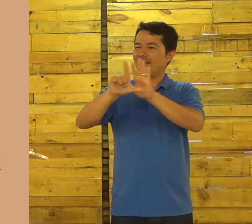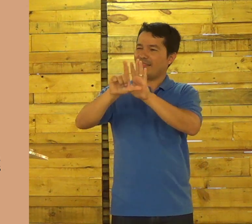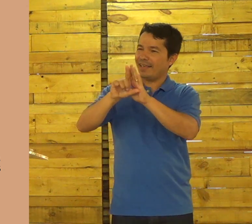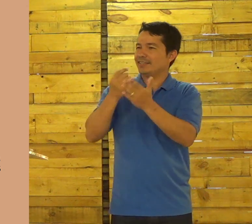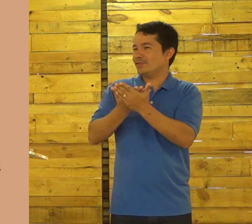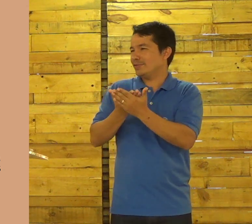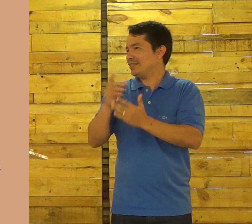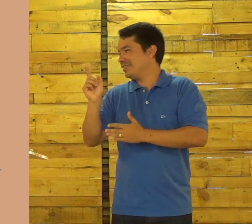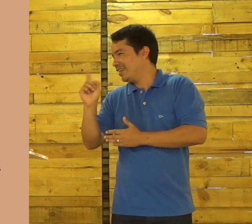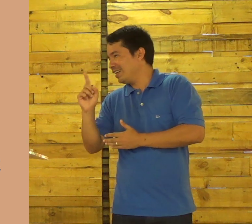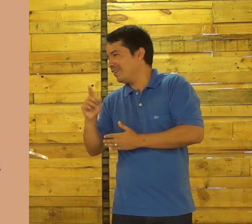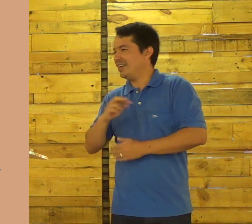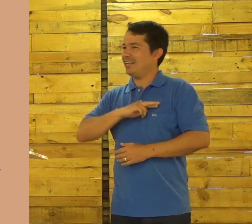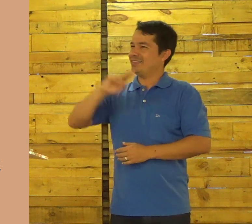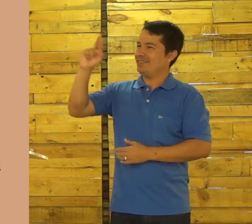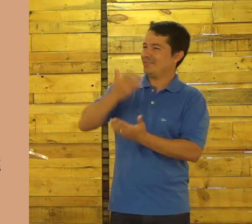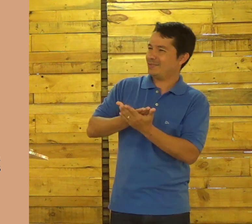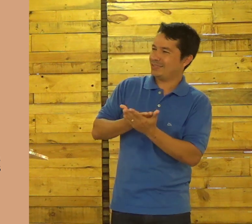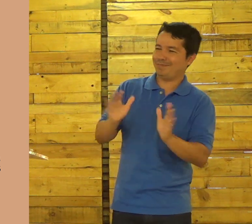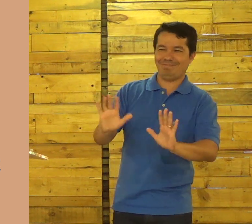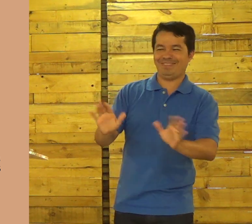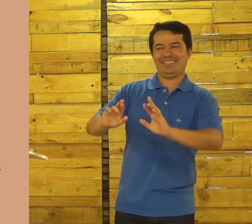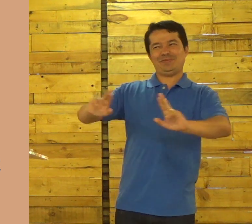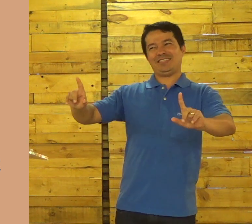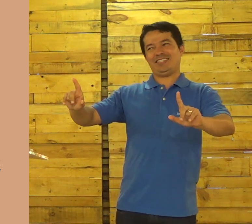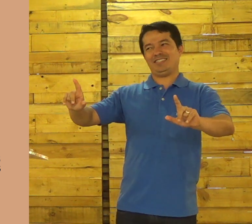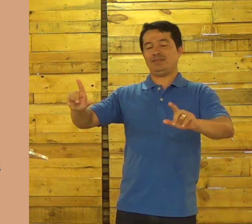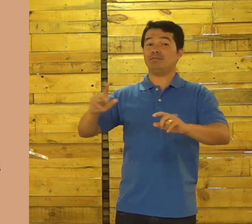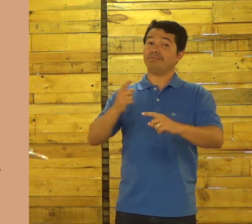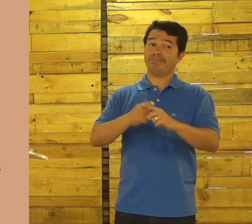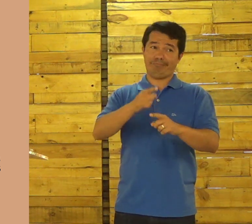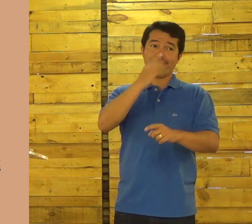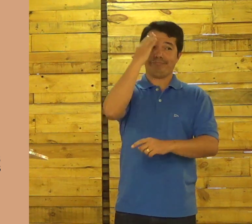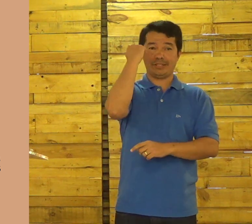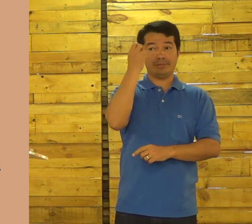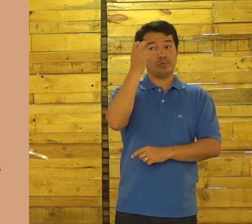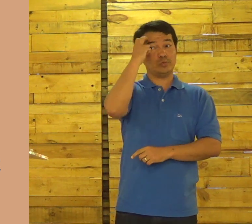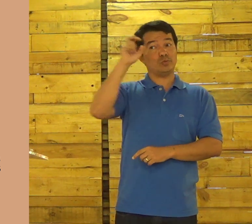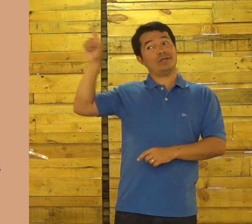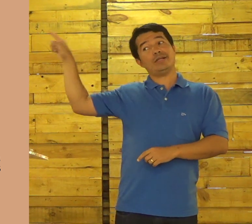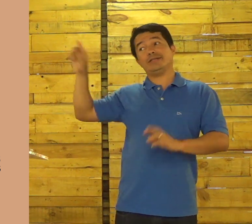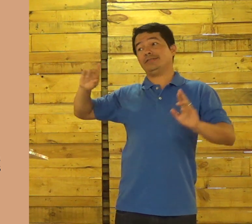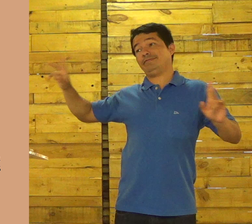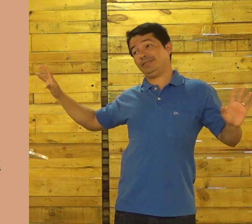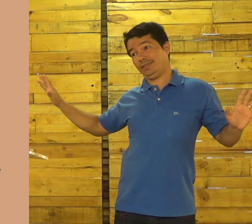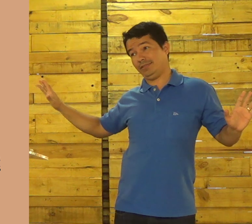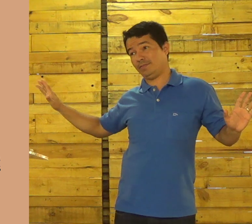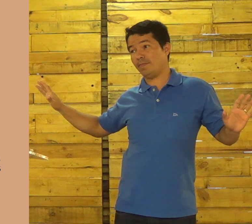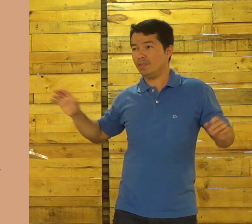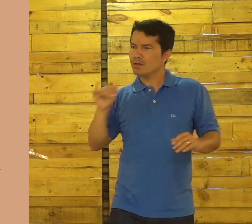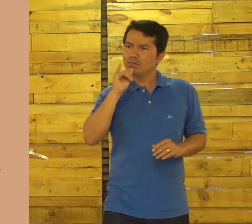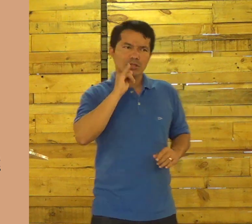parecido. A lei, a religião, não era ensinada para ela. Era uma questão de cultura.